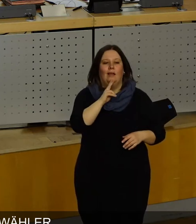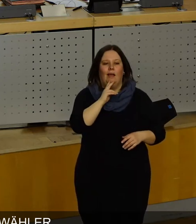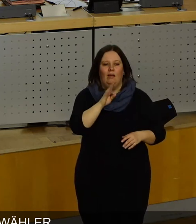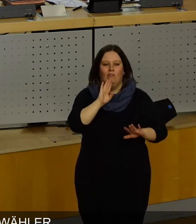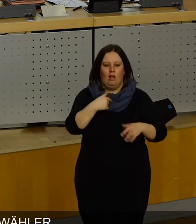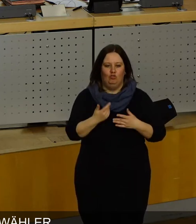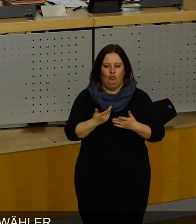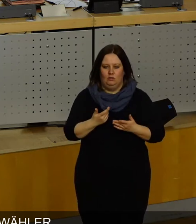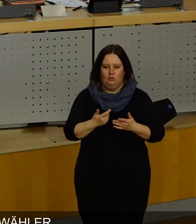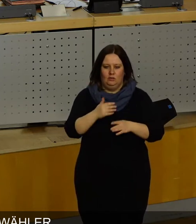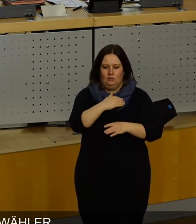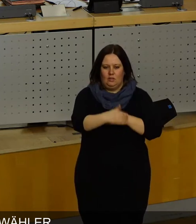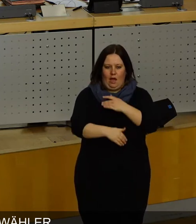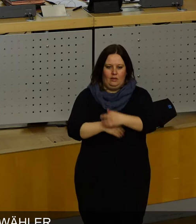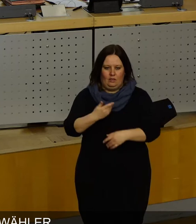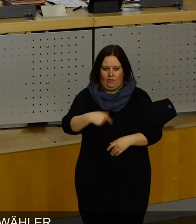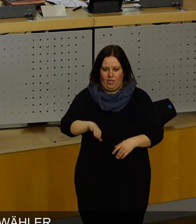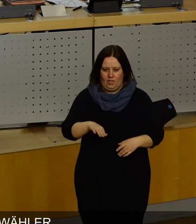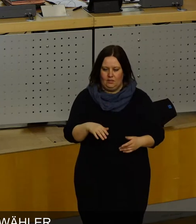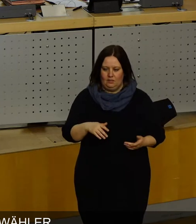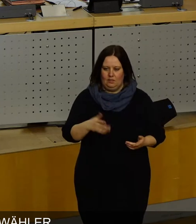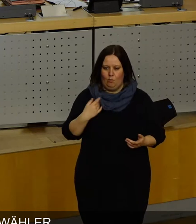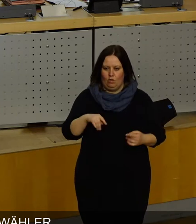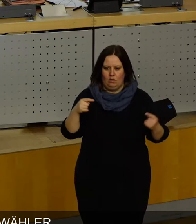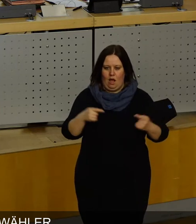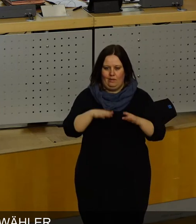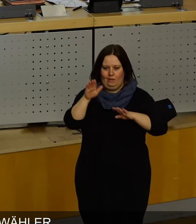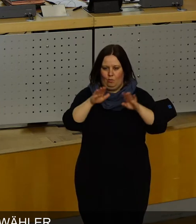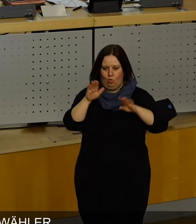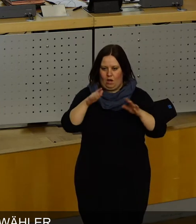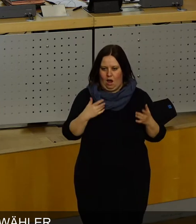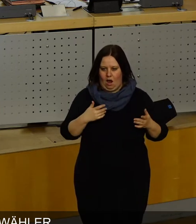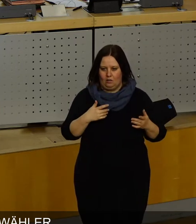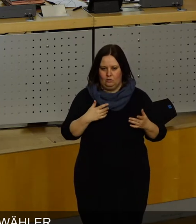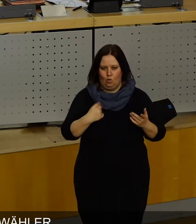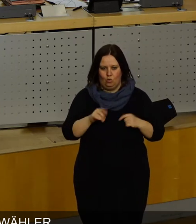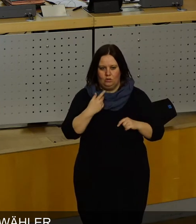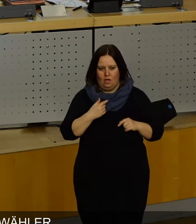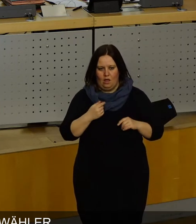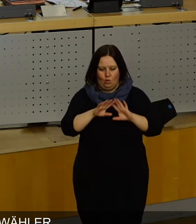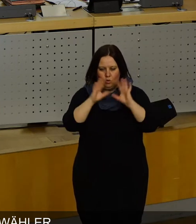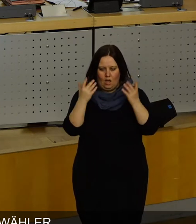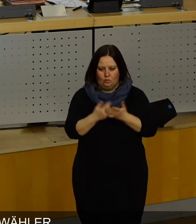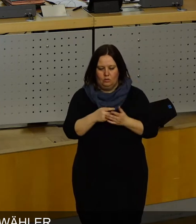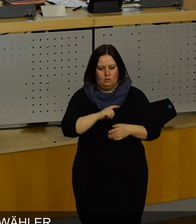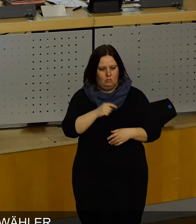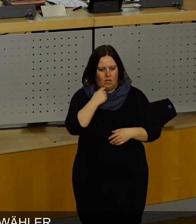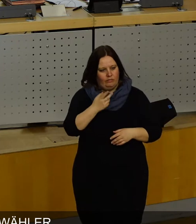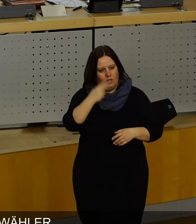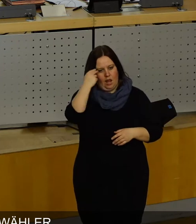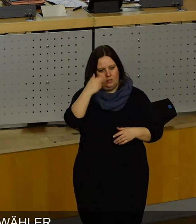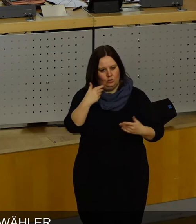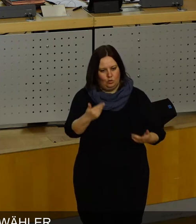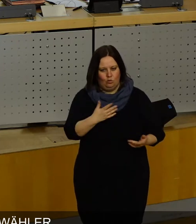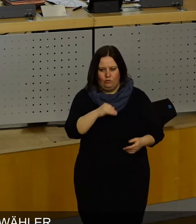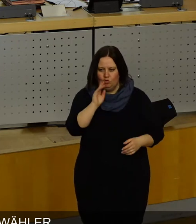verkehrten Seite des Rechtsstaates stand, auf der Seite der Antidemokraten und Totalitaristen und immer gesagt habe, ich habe daraus gelernt